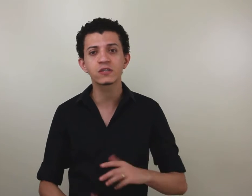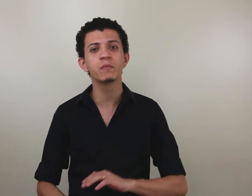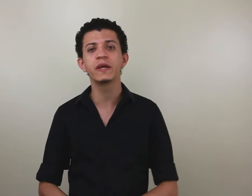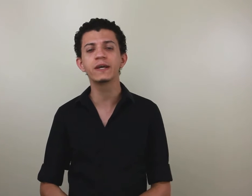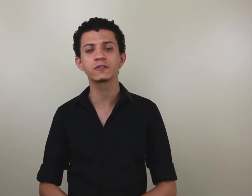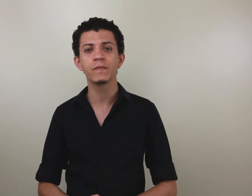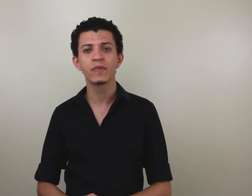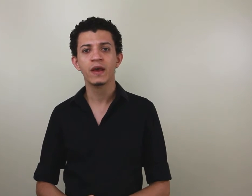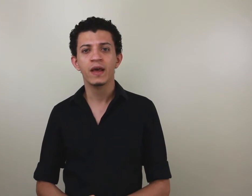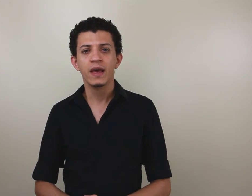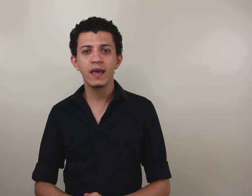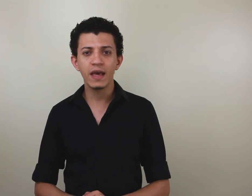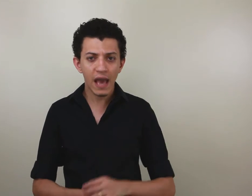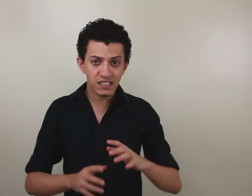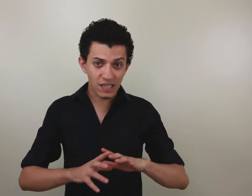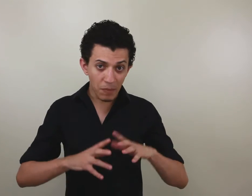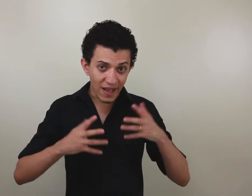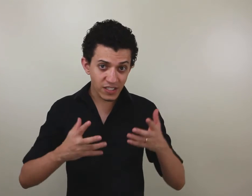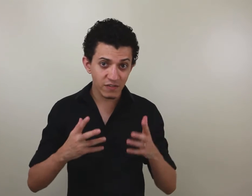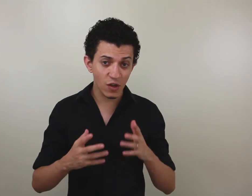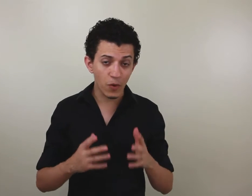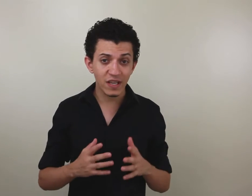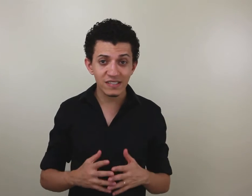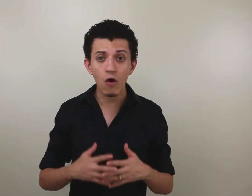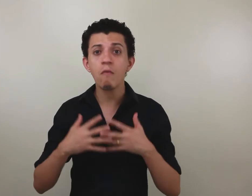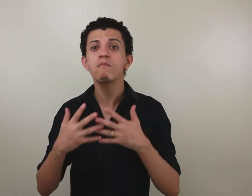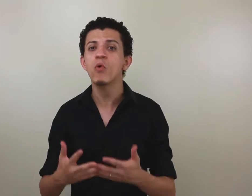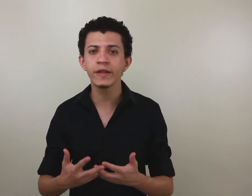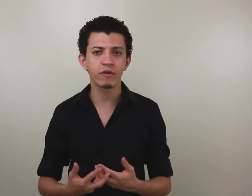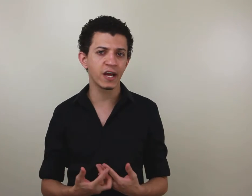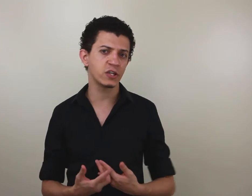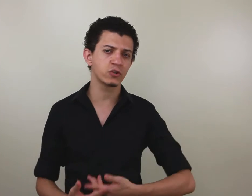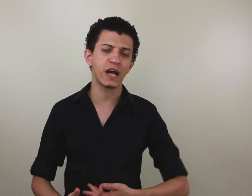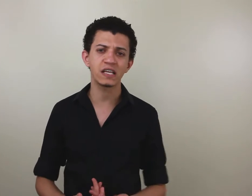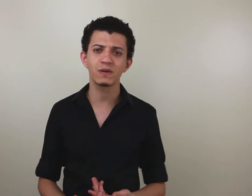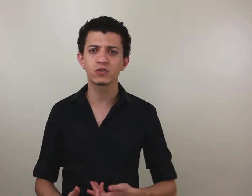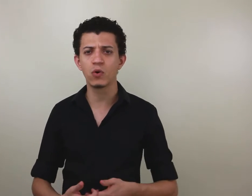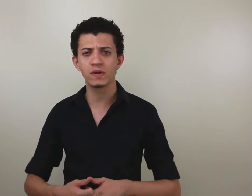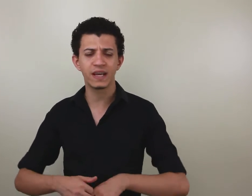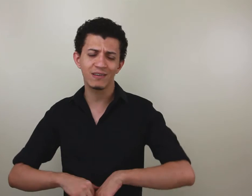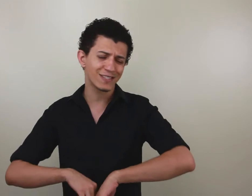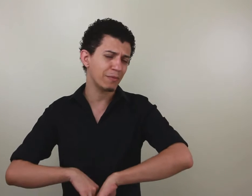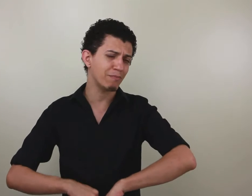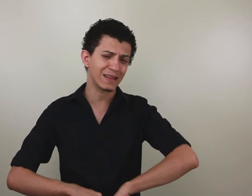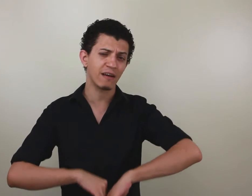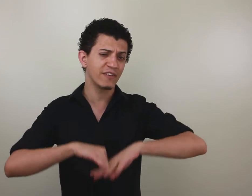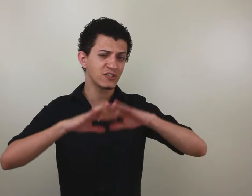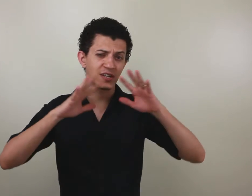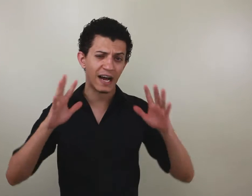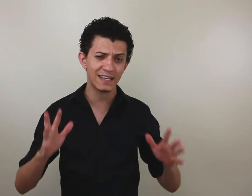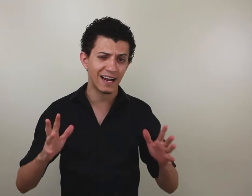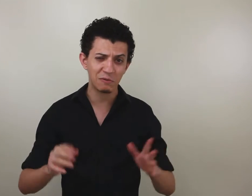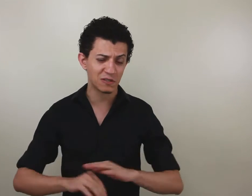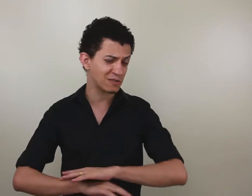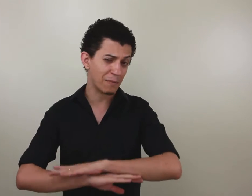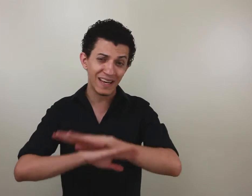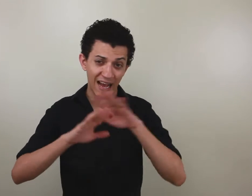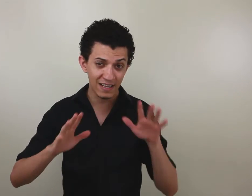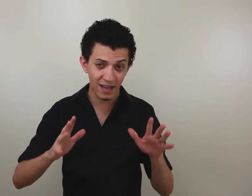sobre isso e esses aplicativos têm um potencial muito grande de ajudar as pessoas, né, que não sabem patavinas de nada da Libras, não sabem nada da